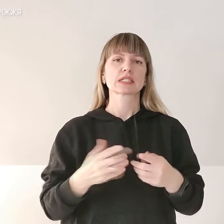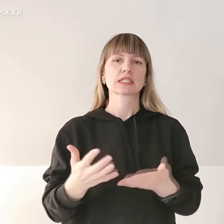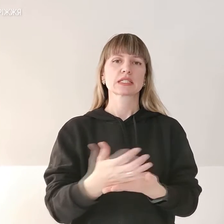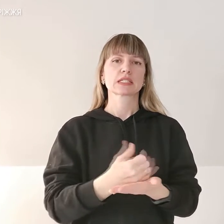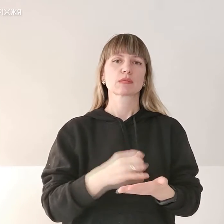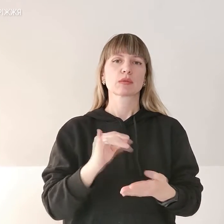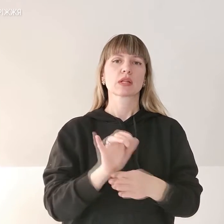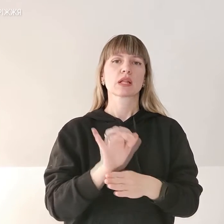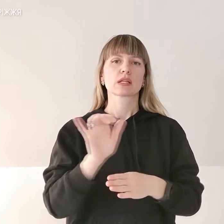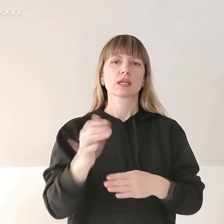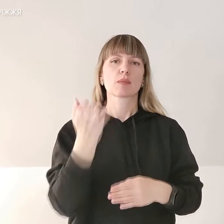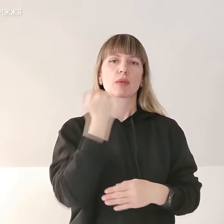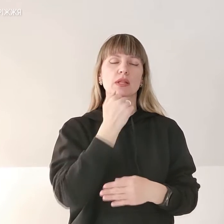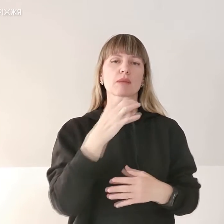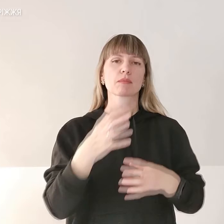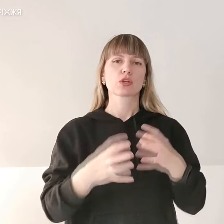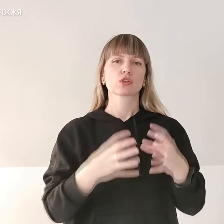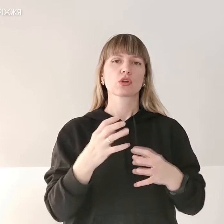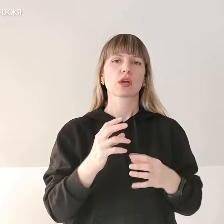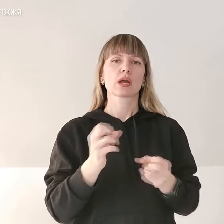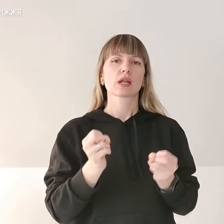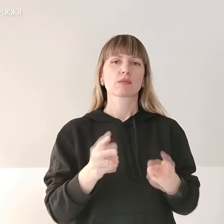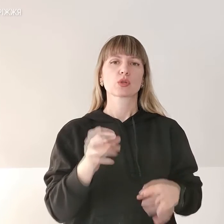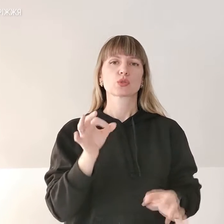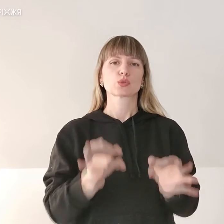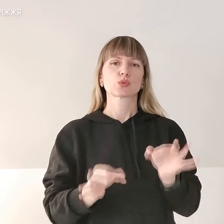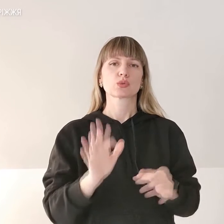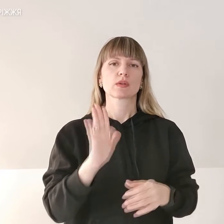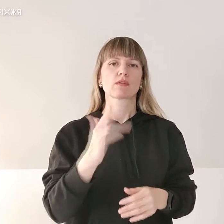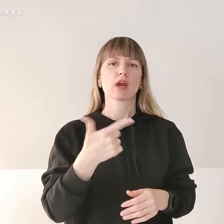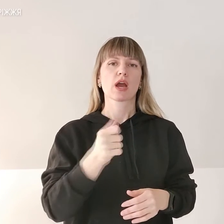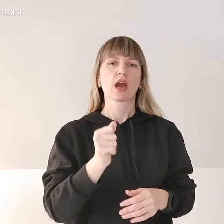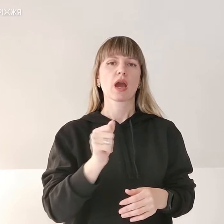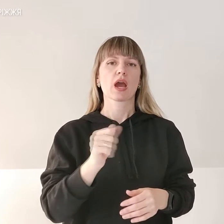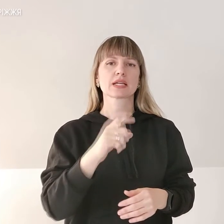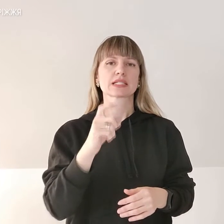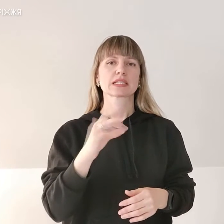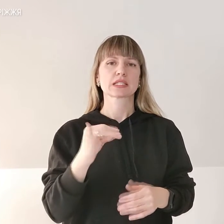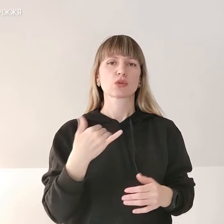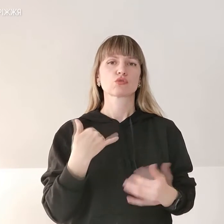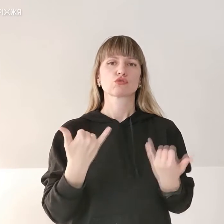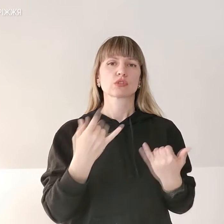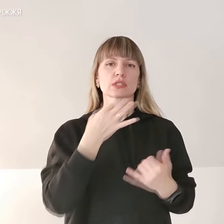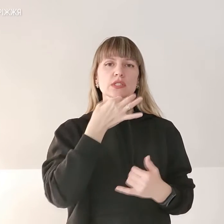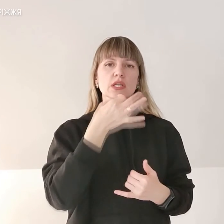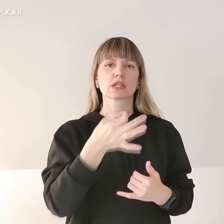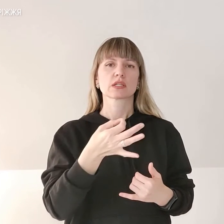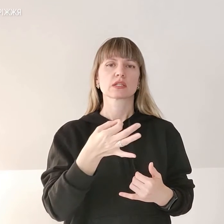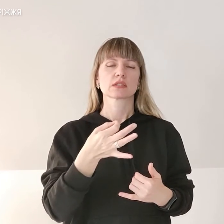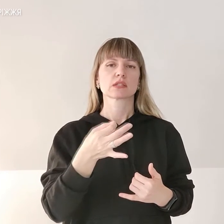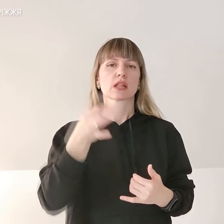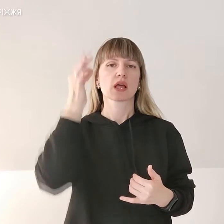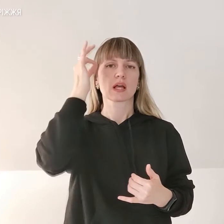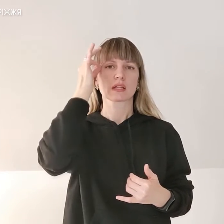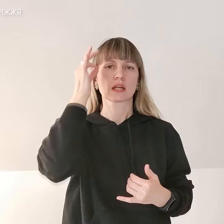та надіслані матеріали міжнародному кримінальному суді в ГАЗі. Я хочу зараз ще раз озвучити та нагадати, а також, аби